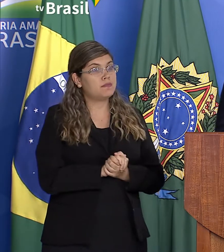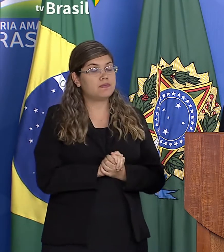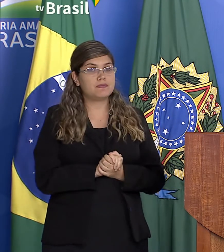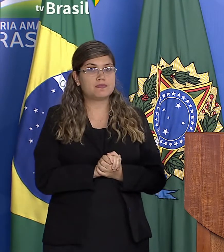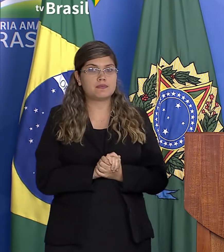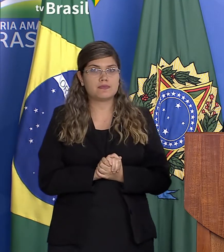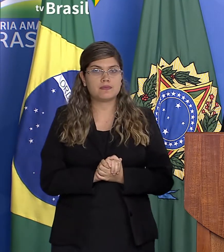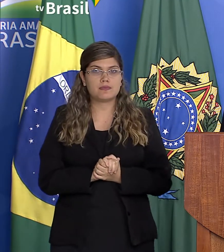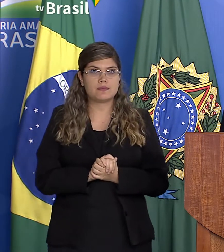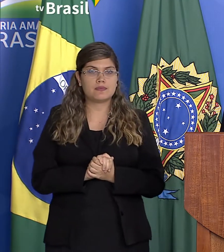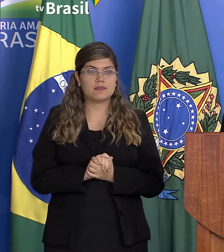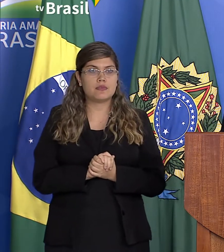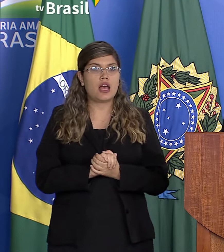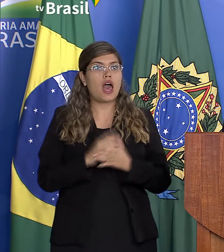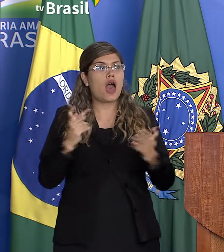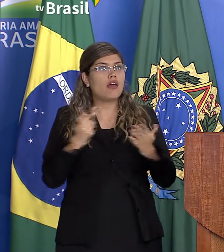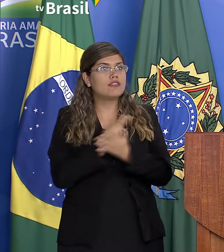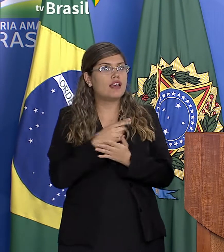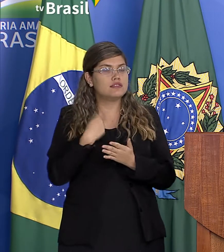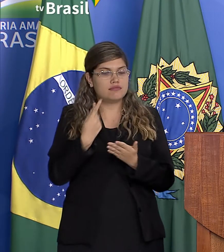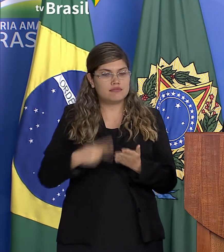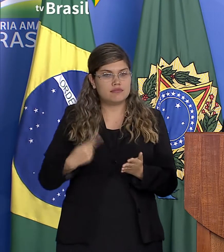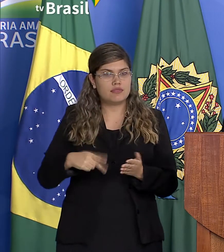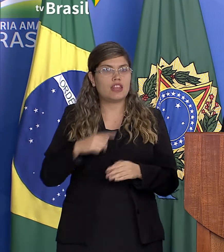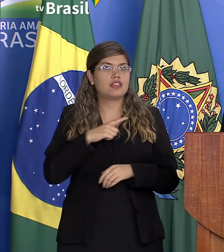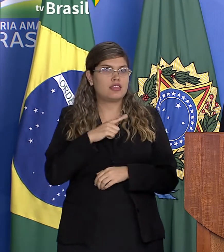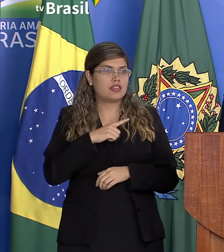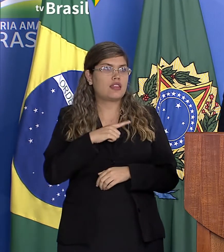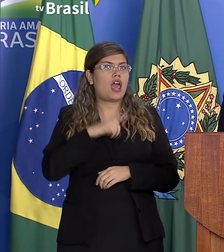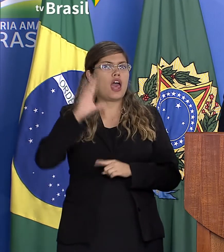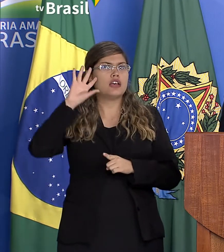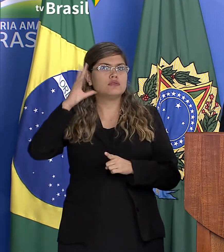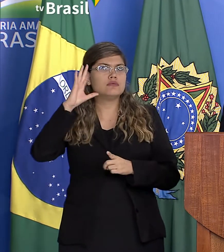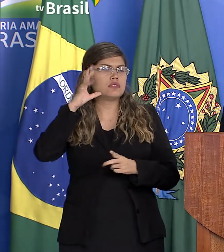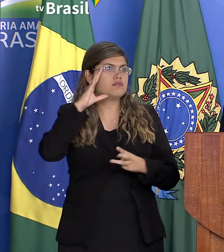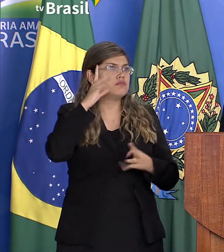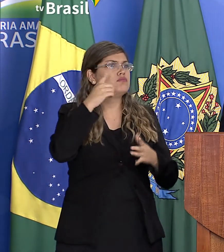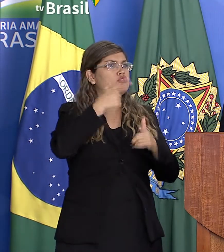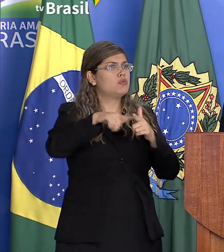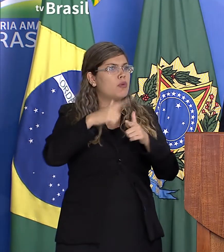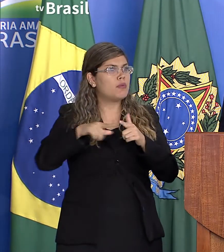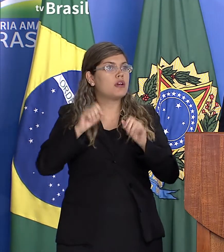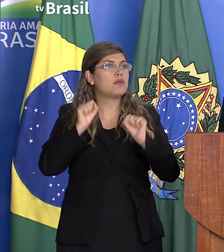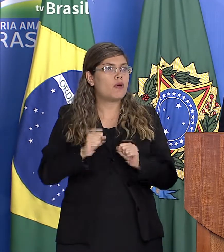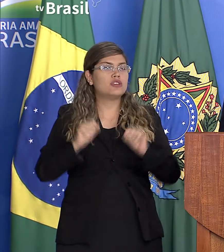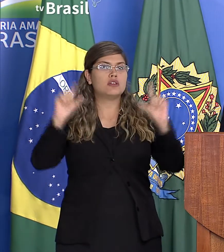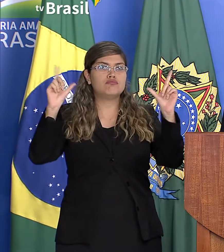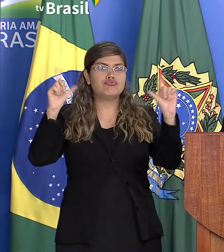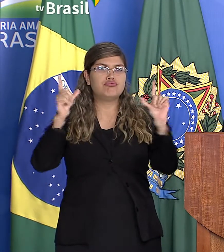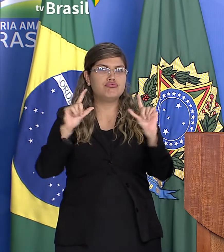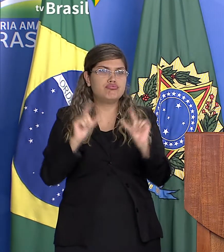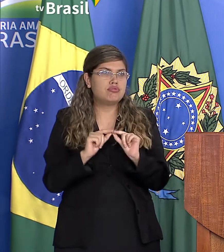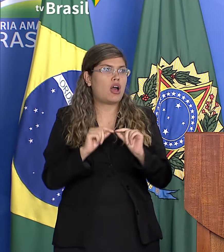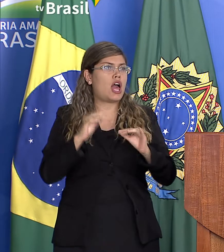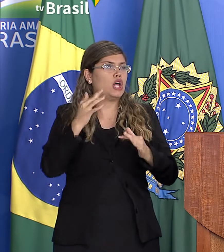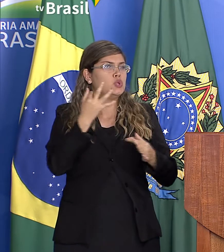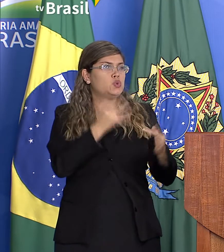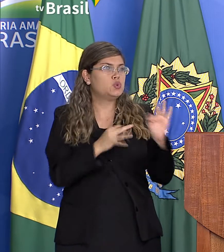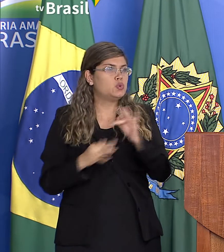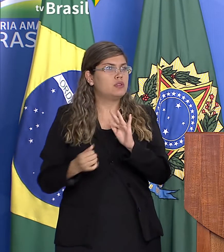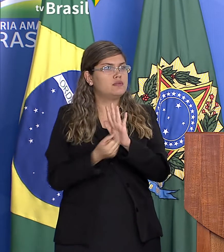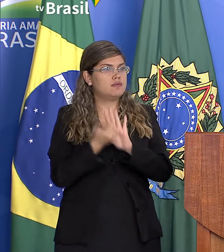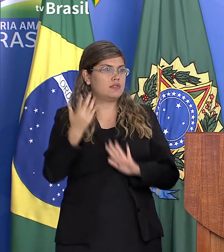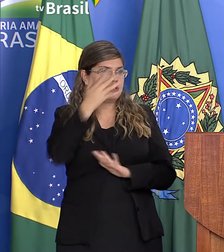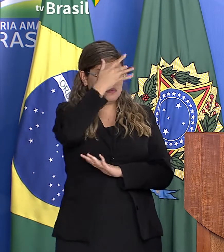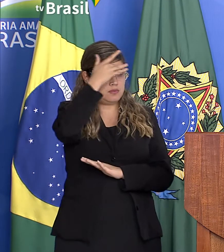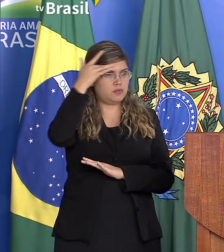estando às nossas mãos a solução de problemas que possa minimizar a dor de muitas pessoas e que